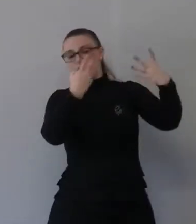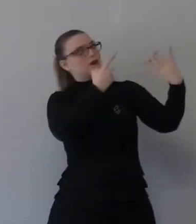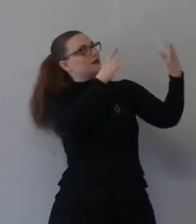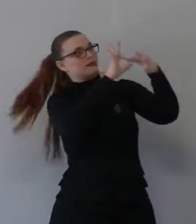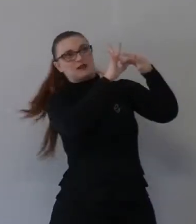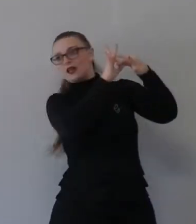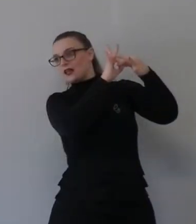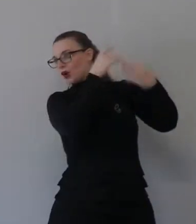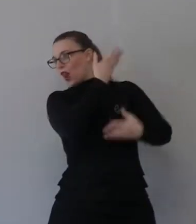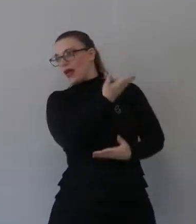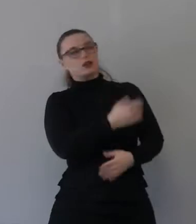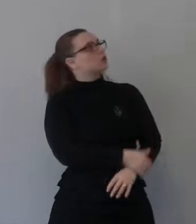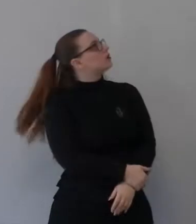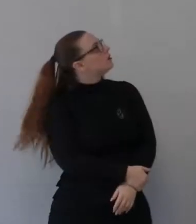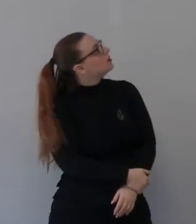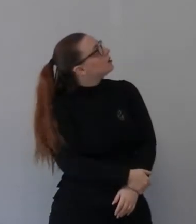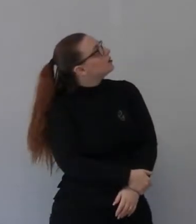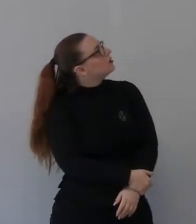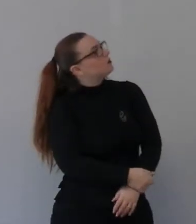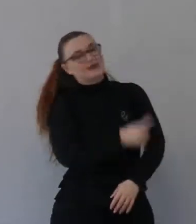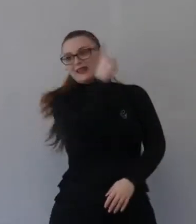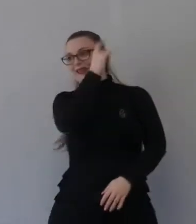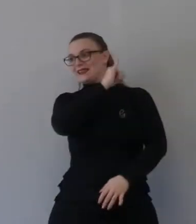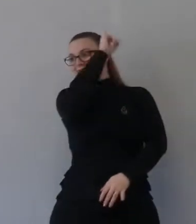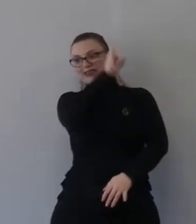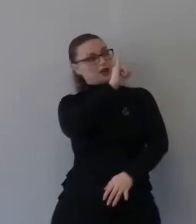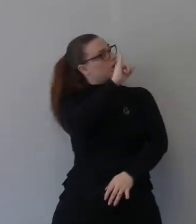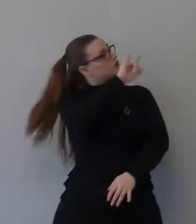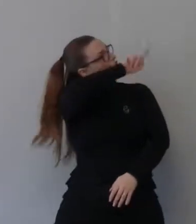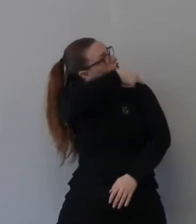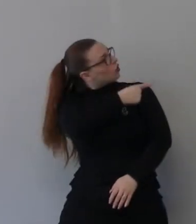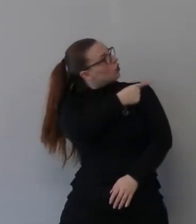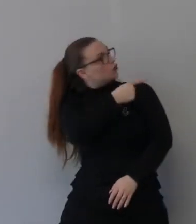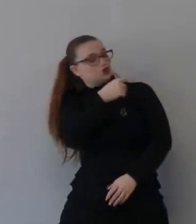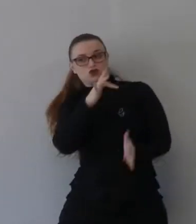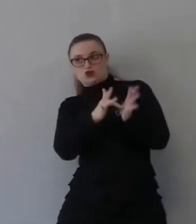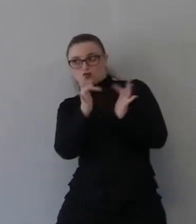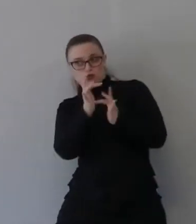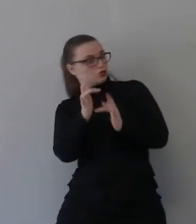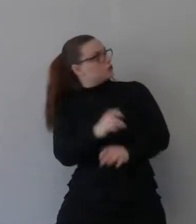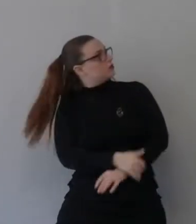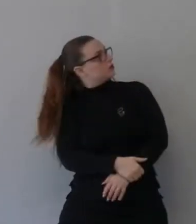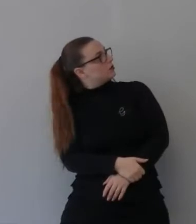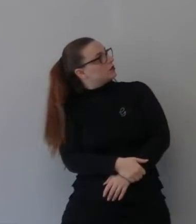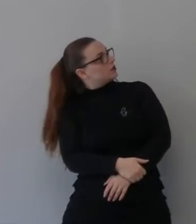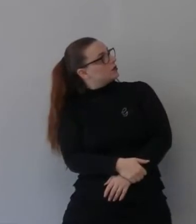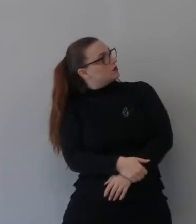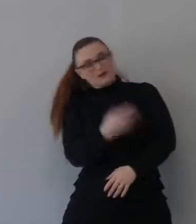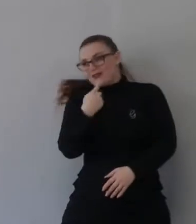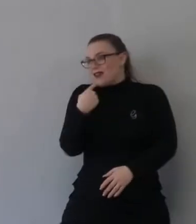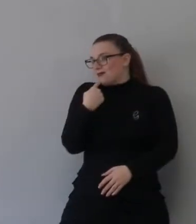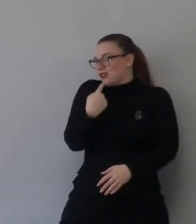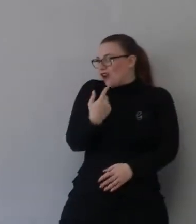«Perché il Signore mi ha avuto per regalare una buona notizia a Gesù». Gesù, perciò mi ha avuto per evangelizzare i